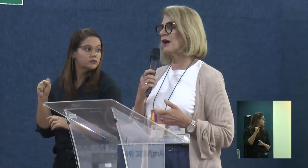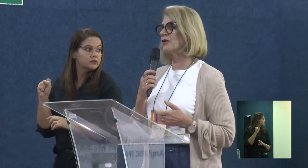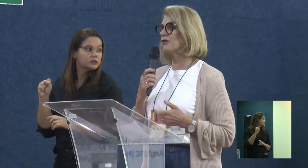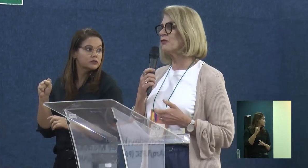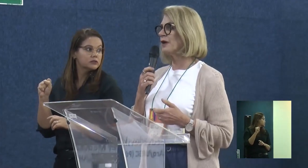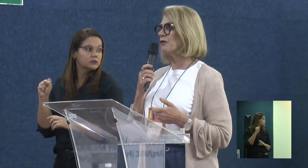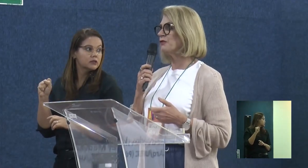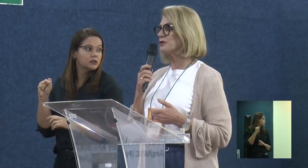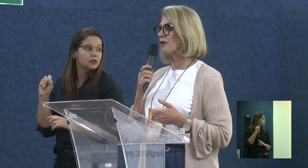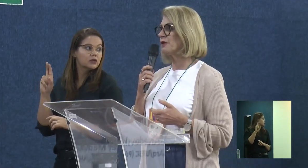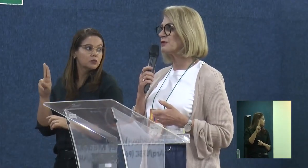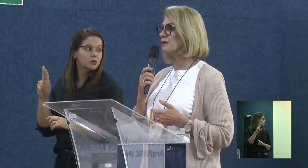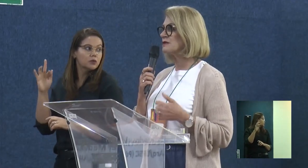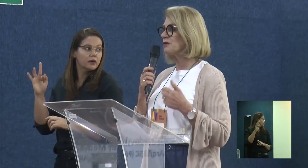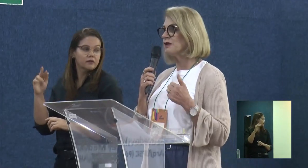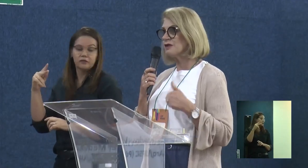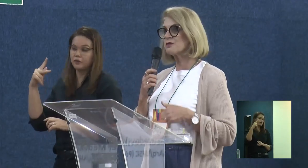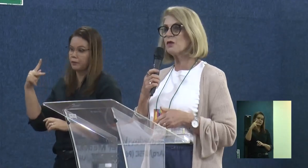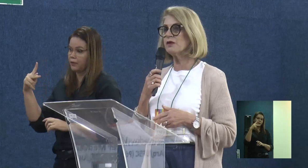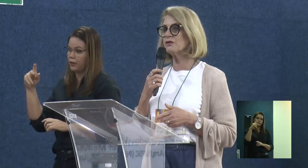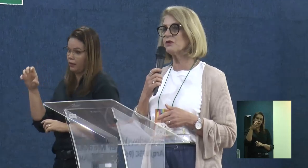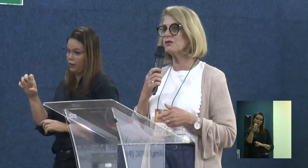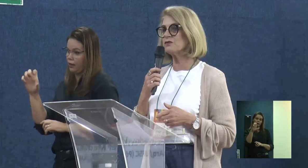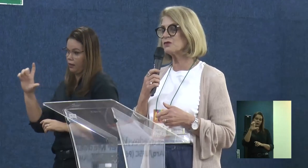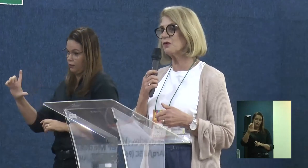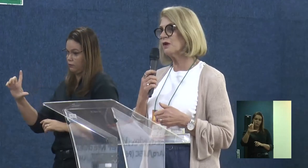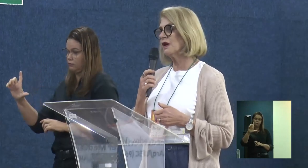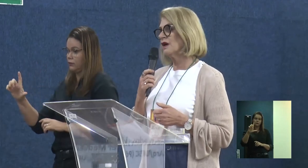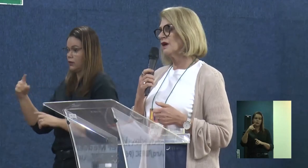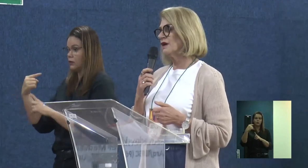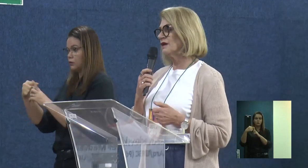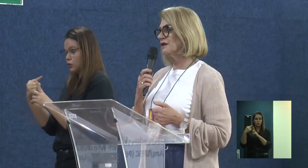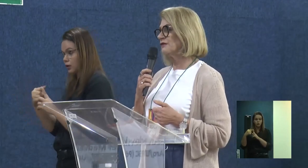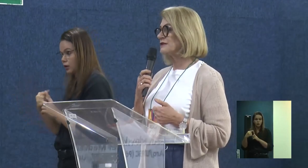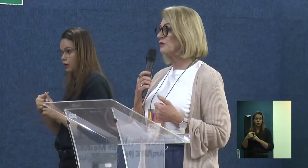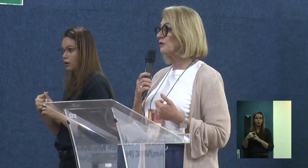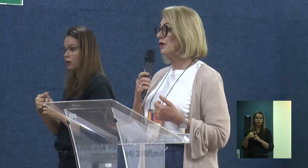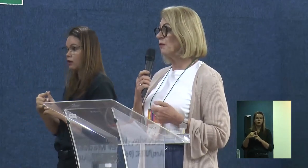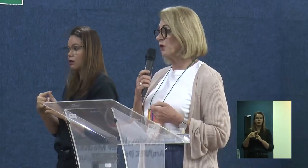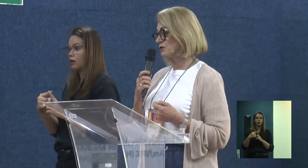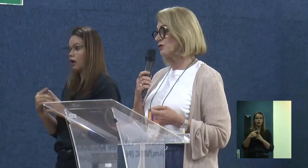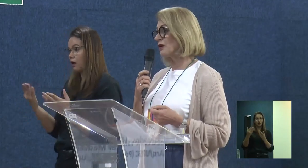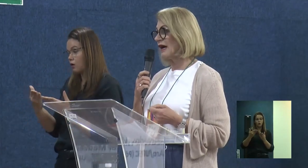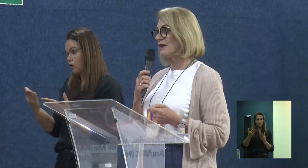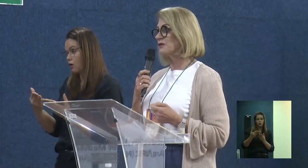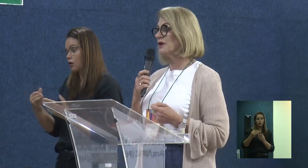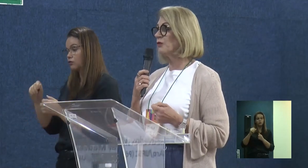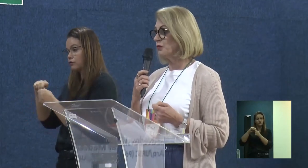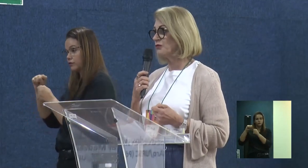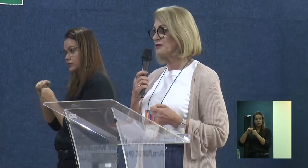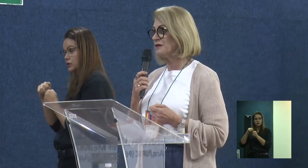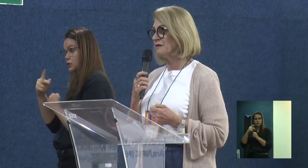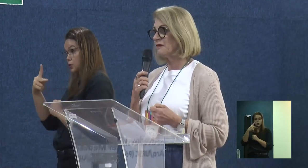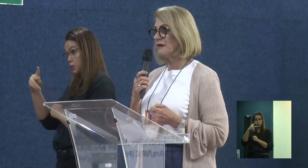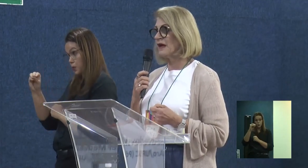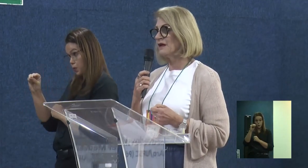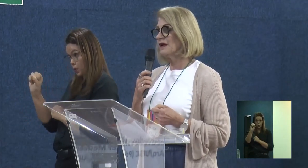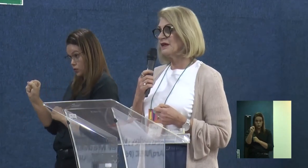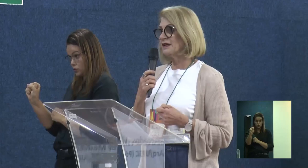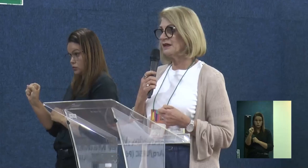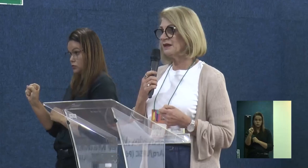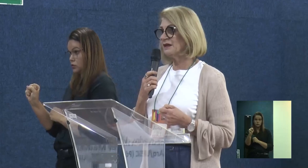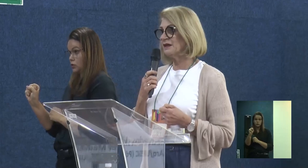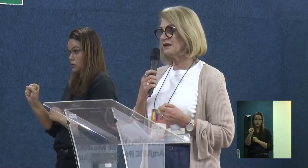que eu trabalho na UFPL, efetivamente, mas eu, neste momento, eu estou fazendo o meu pós-doutorado na UFSC,